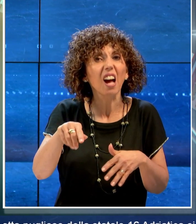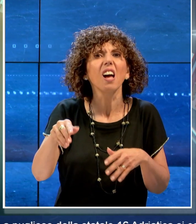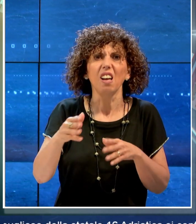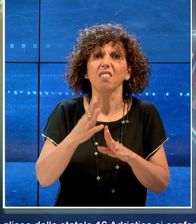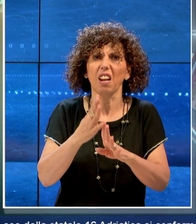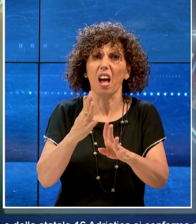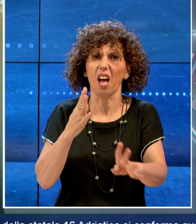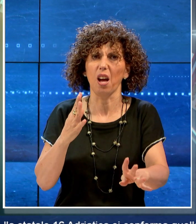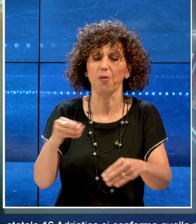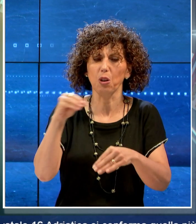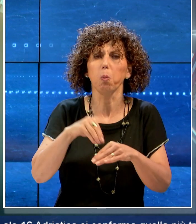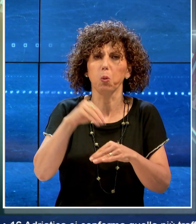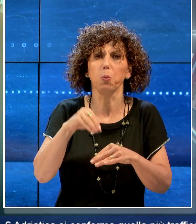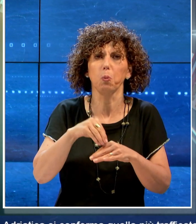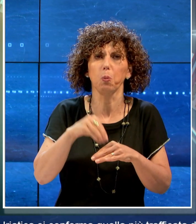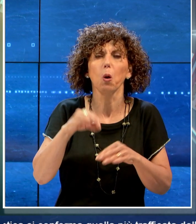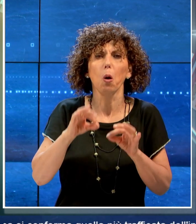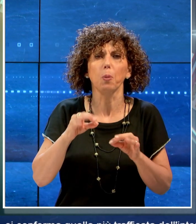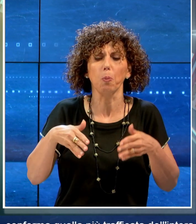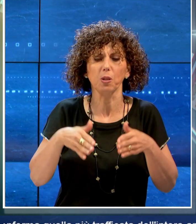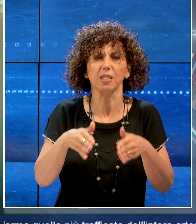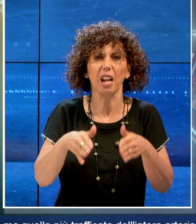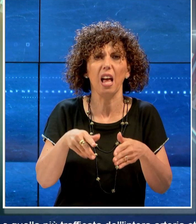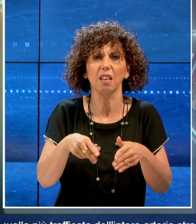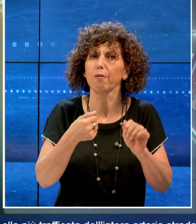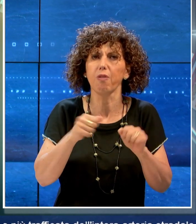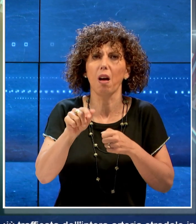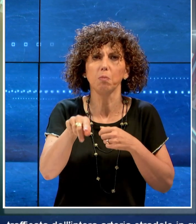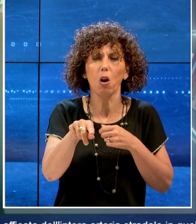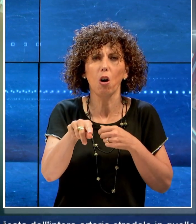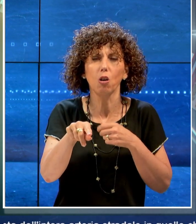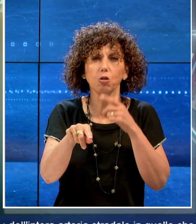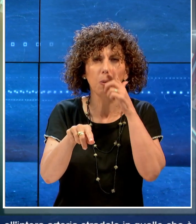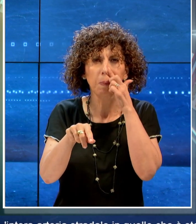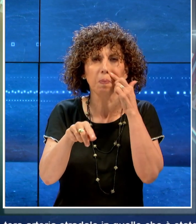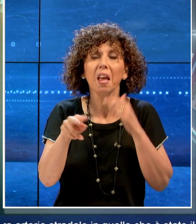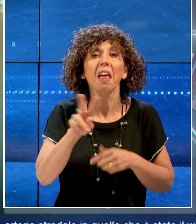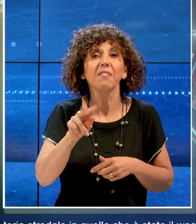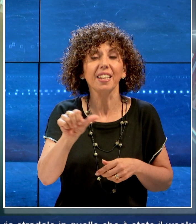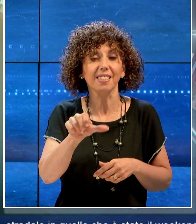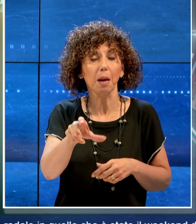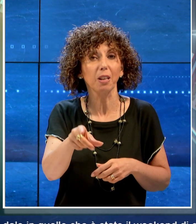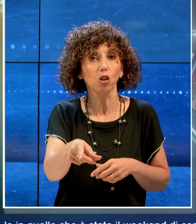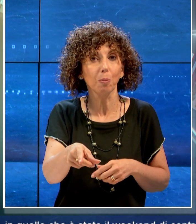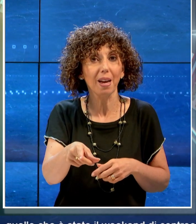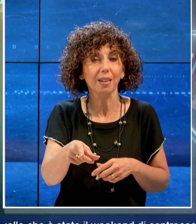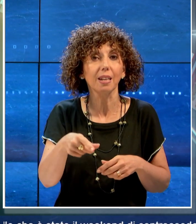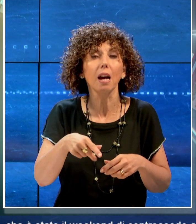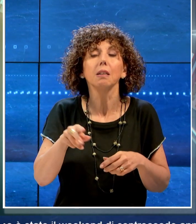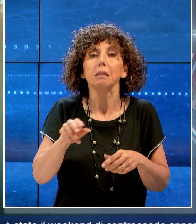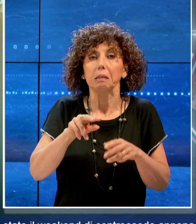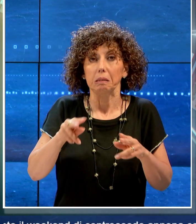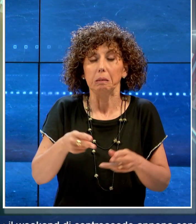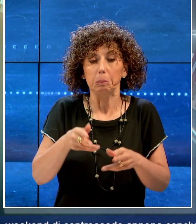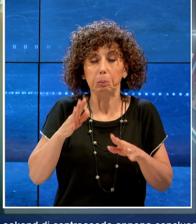trafficata dell'intera arteria stradale in quello che è stato il weekend di controesodo appena concluso. Come